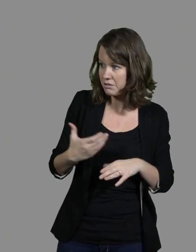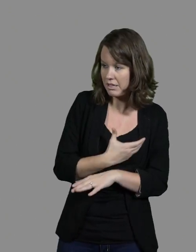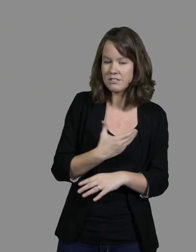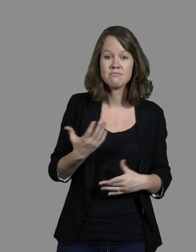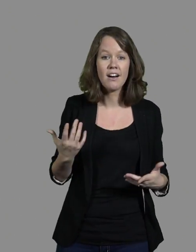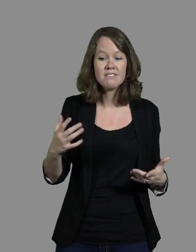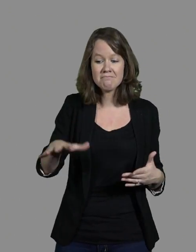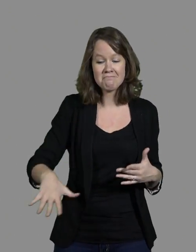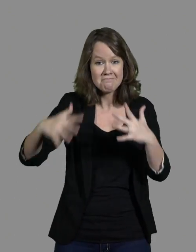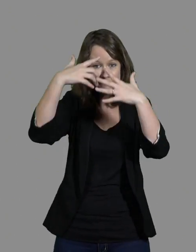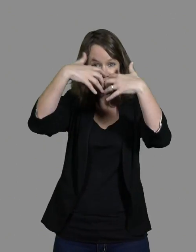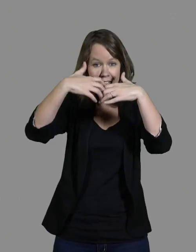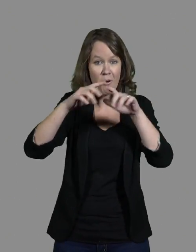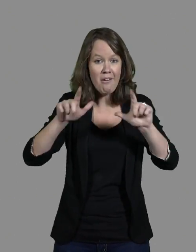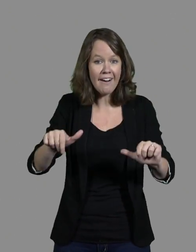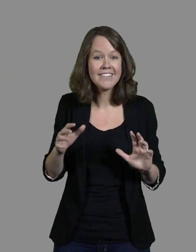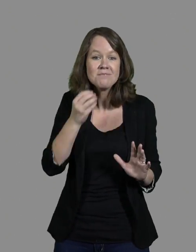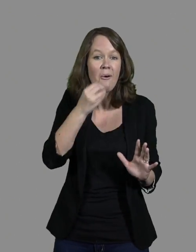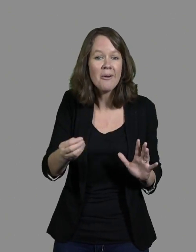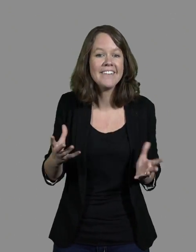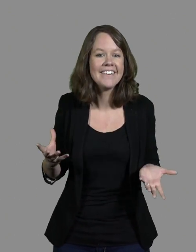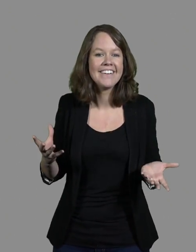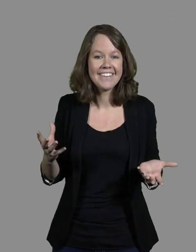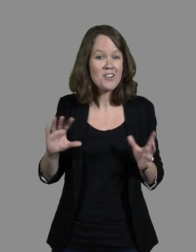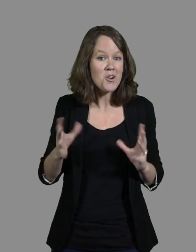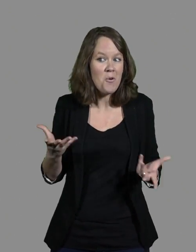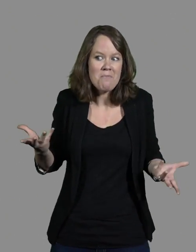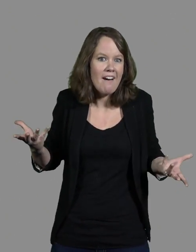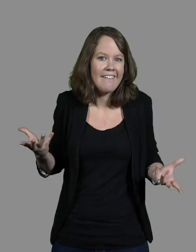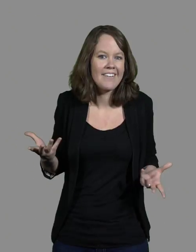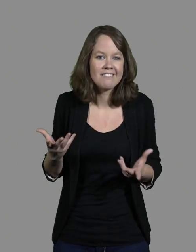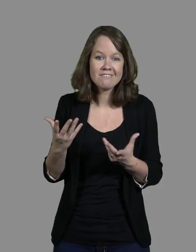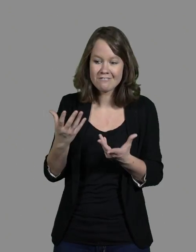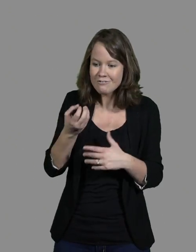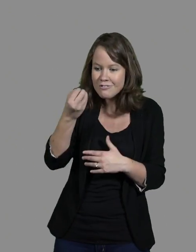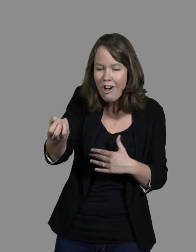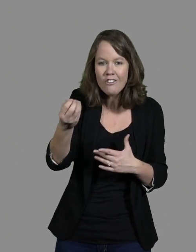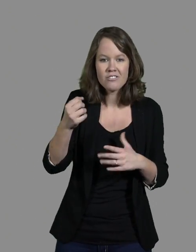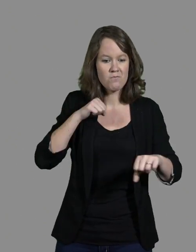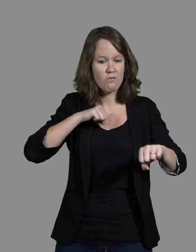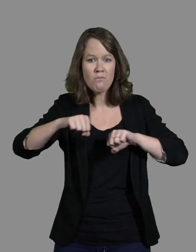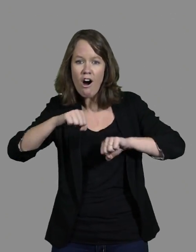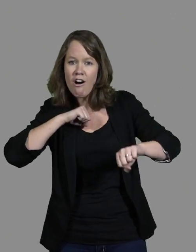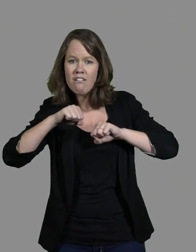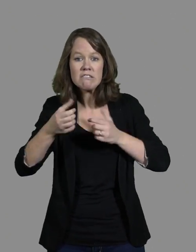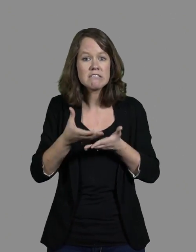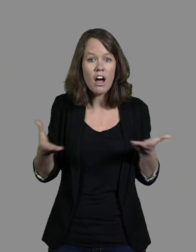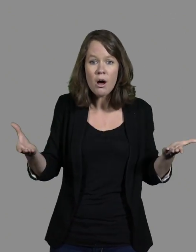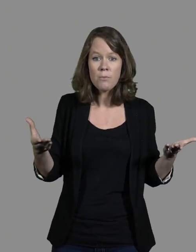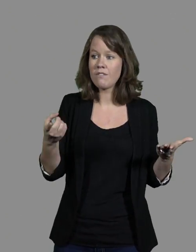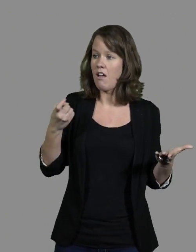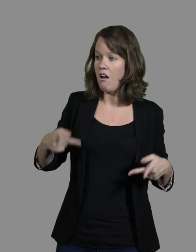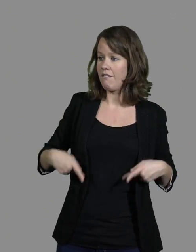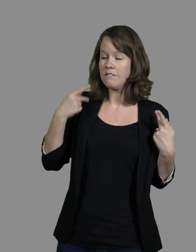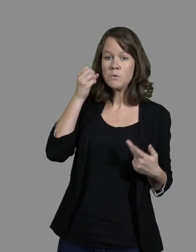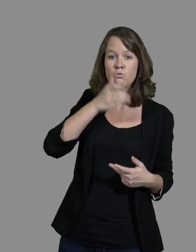Donc, je vais faire appel à des mouvements très simples, des mouvements de la vie. En fait,